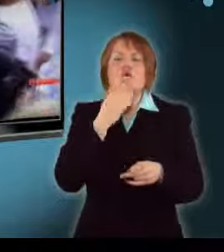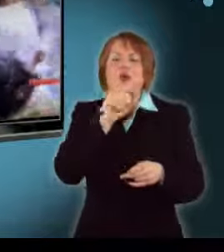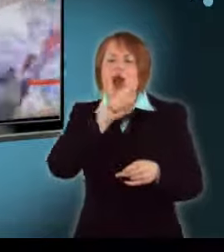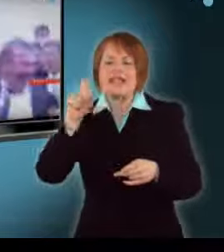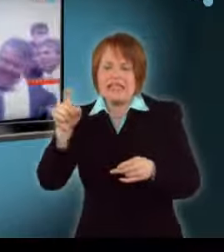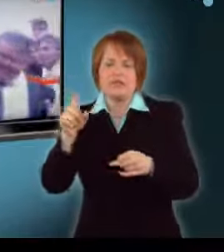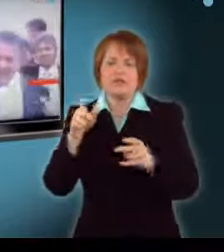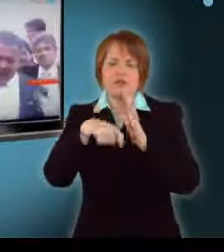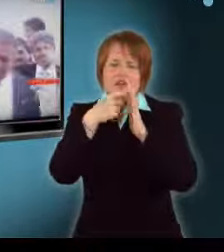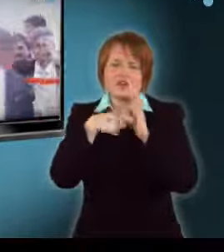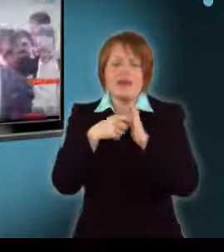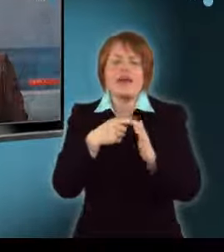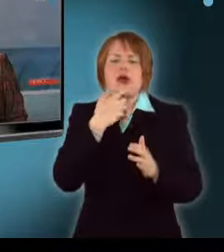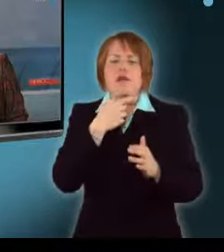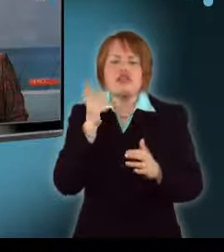rendezte.